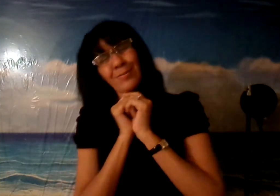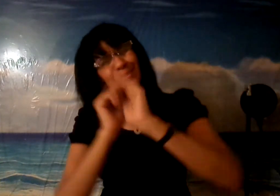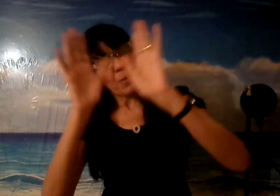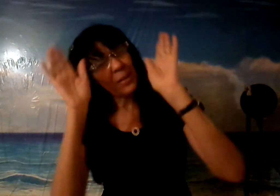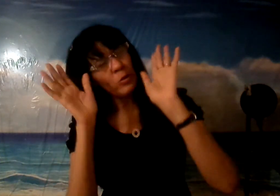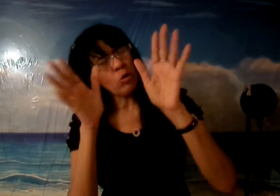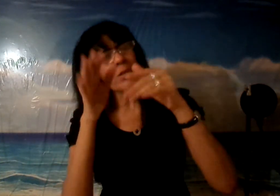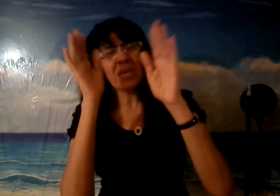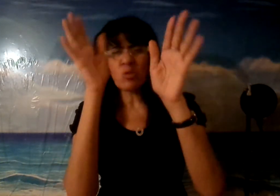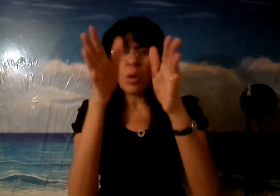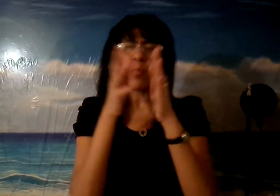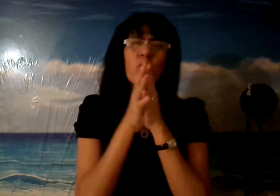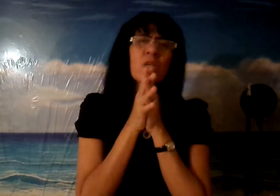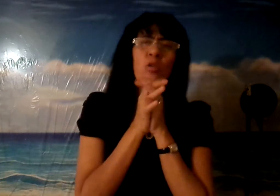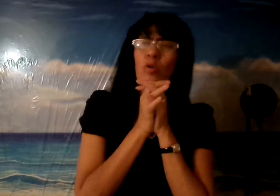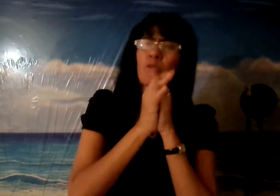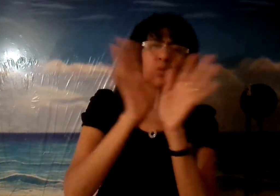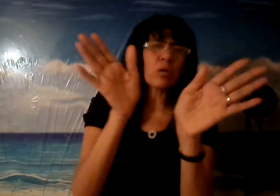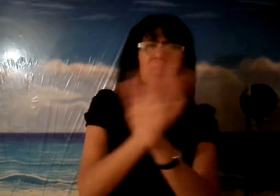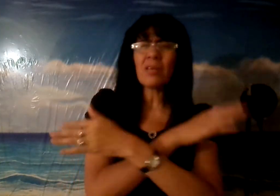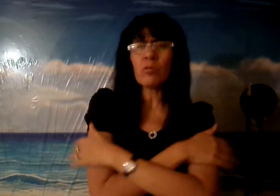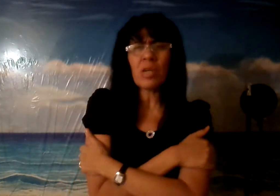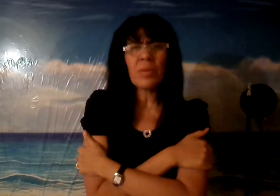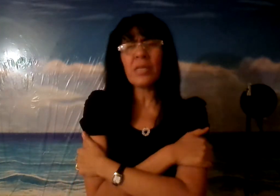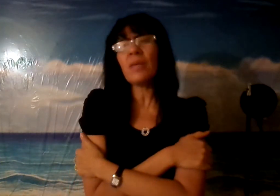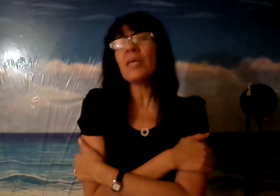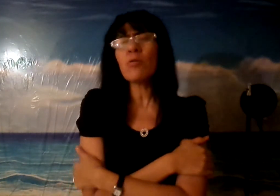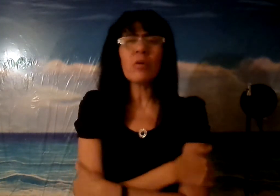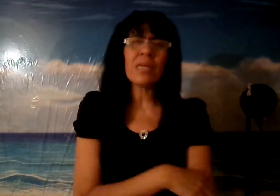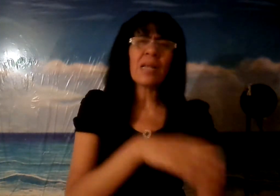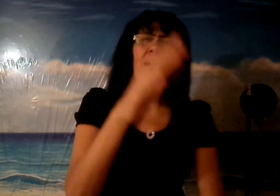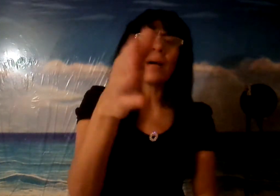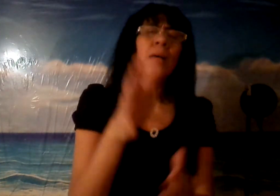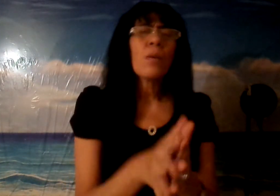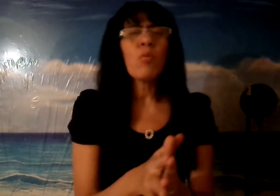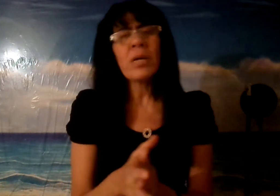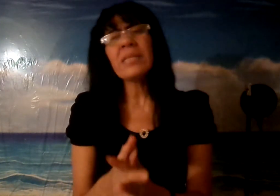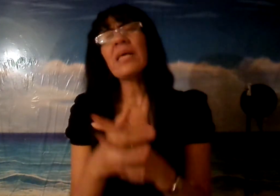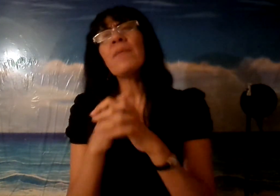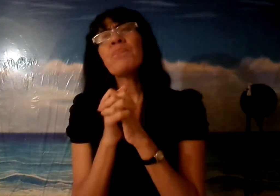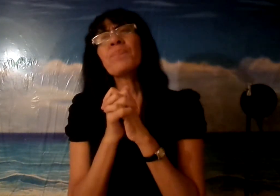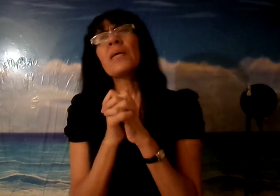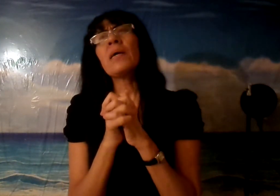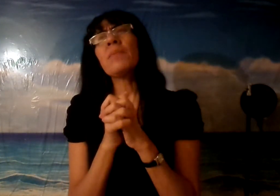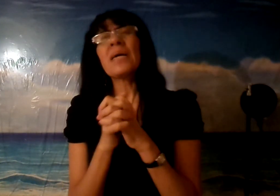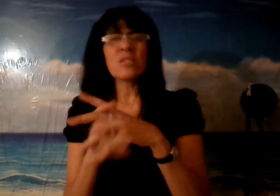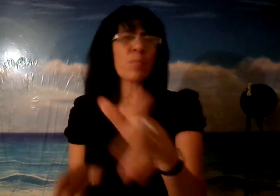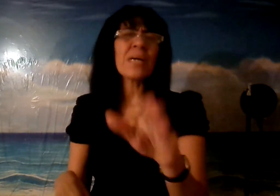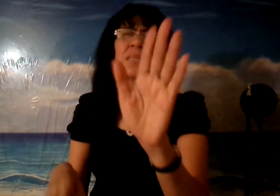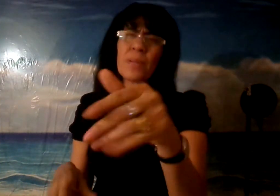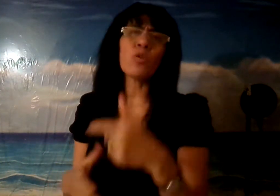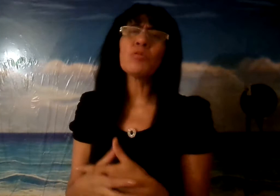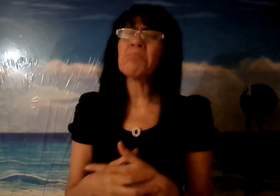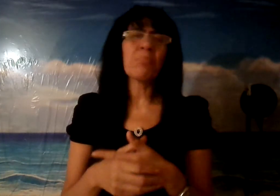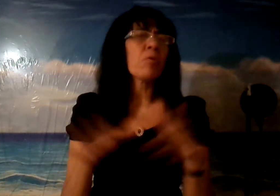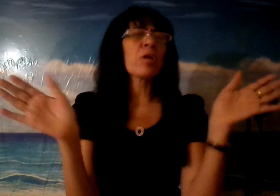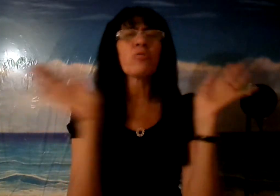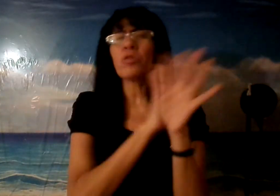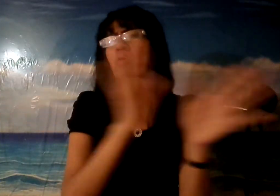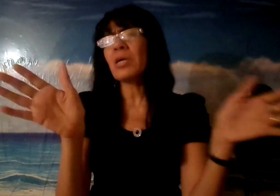te perdono y a su esposa y todo y no tengo nada contra mis enemigos y a la mujer esta Marisol Pagan te perdono porque yo no tengo nada en